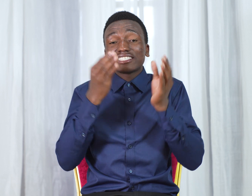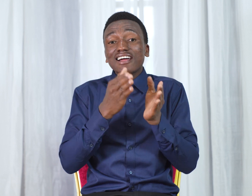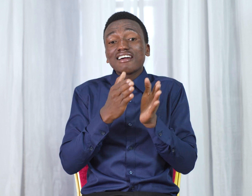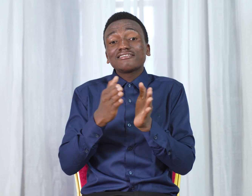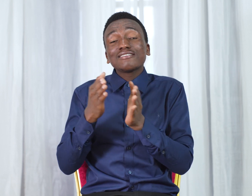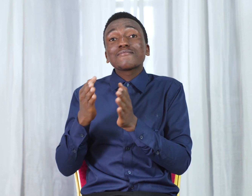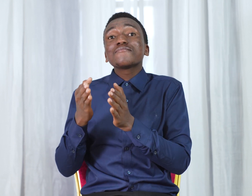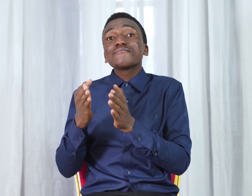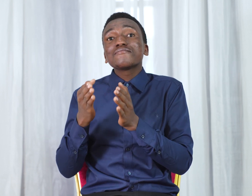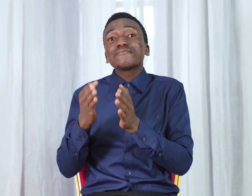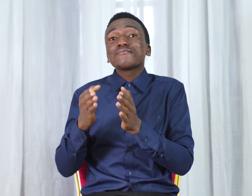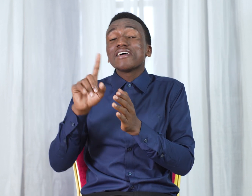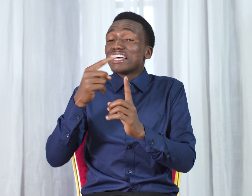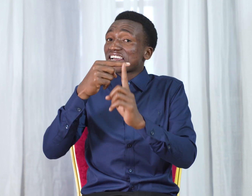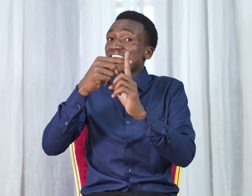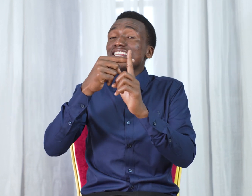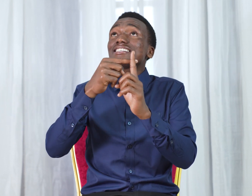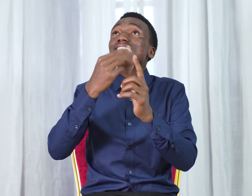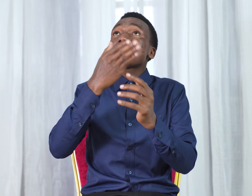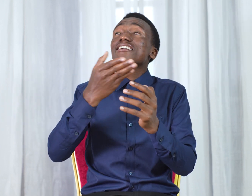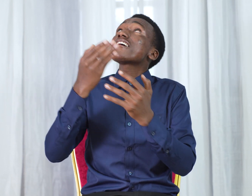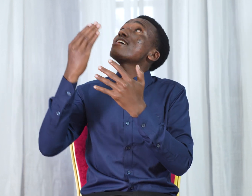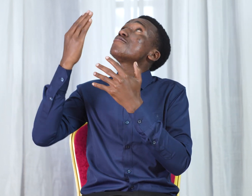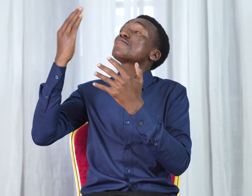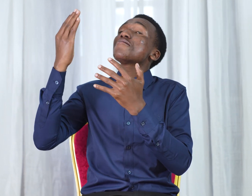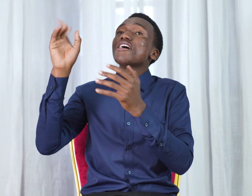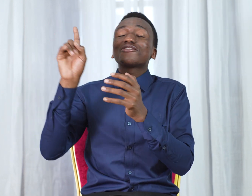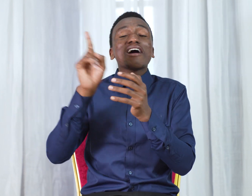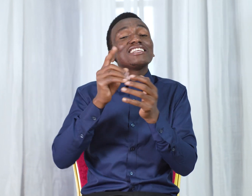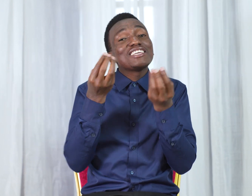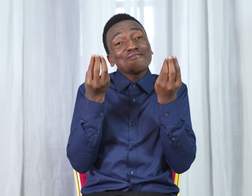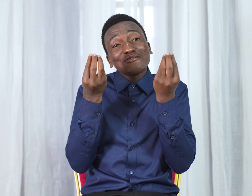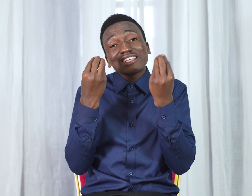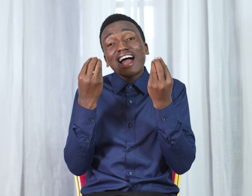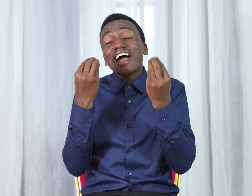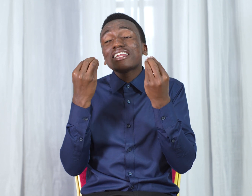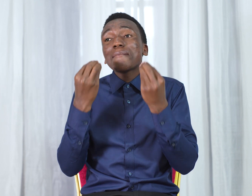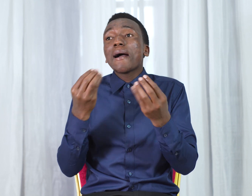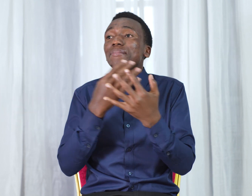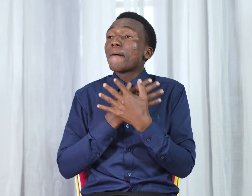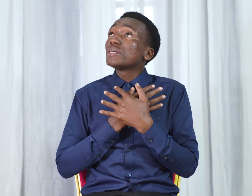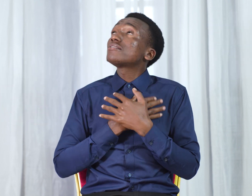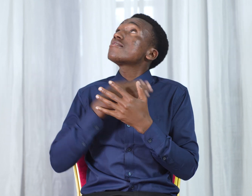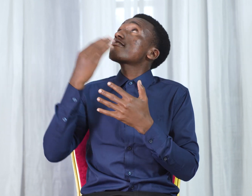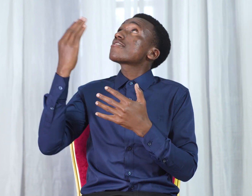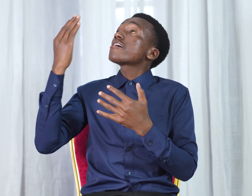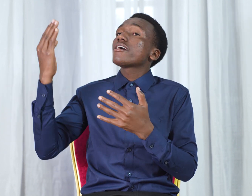taratibu Zakani salake mungu Tuajifunza na mapenzi yake